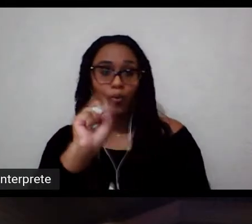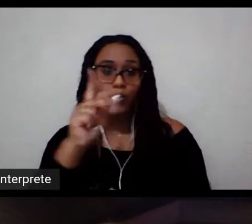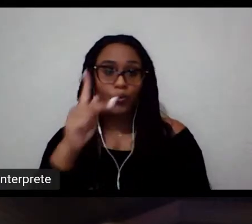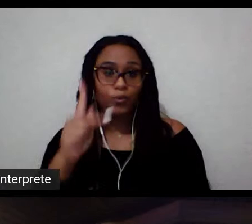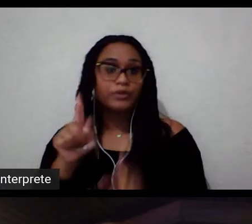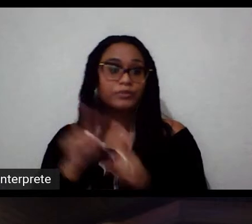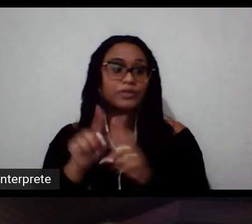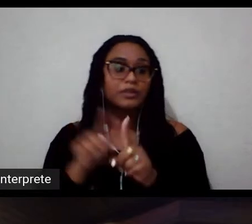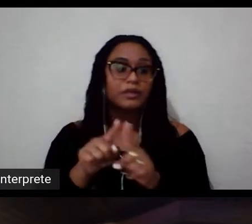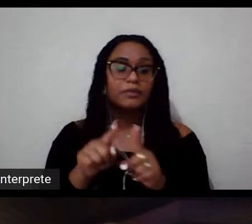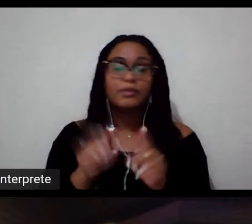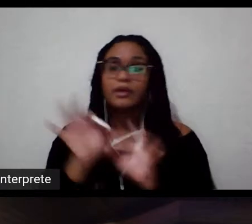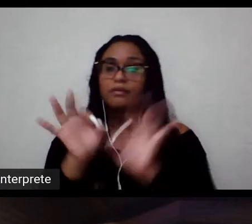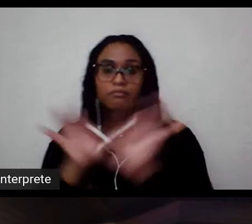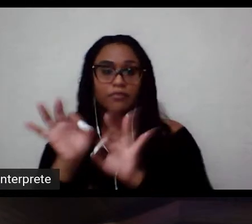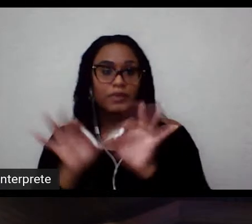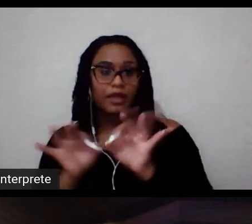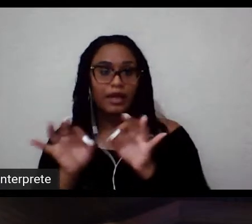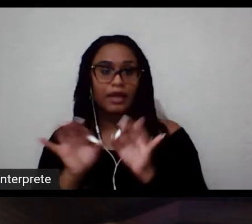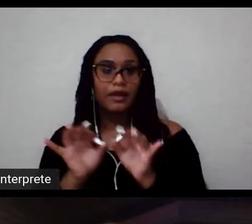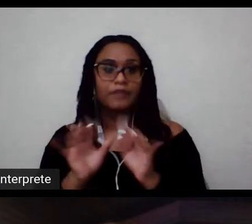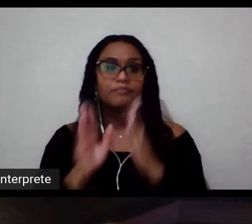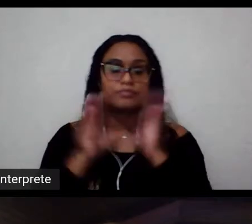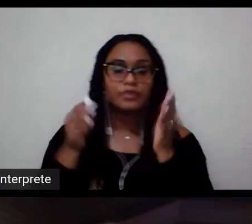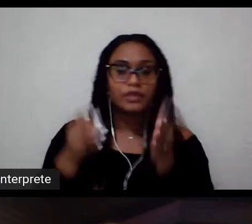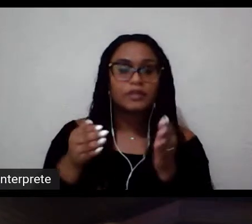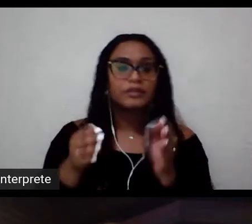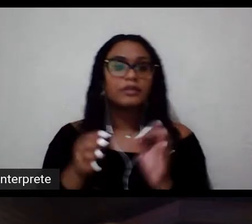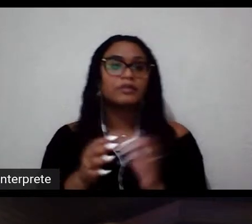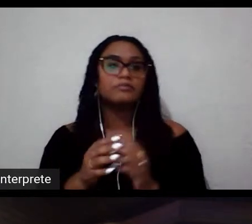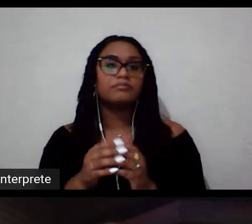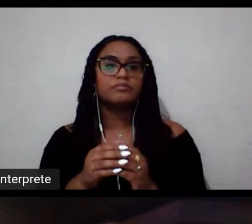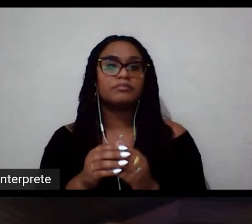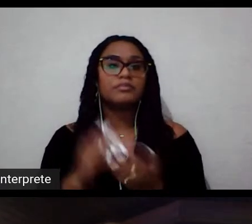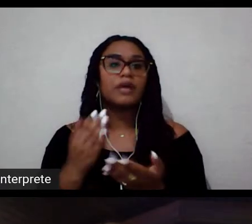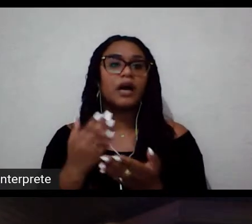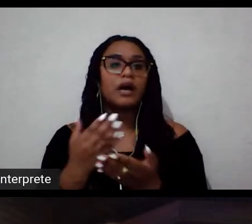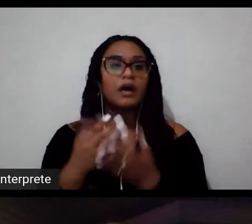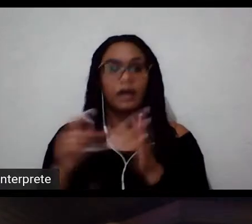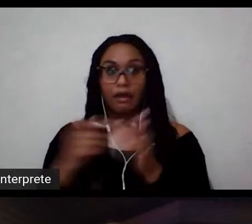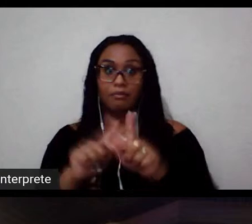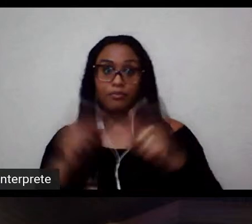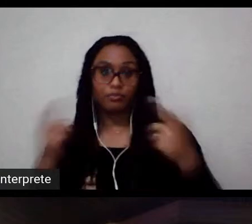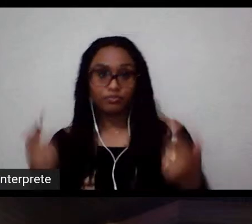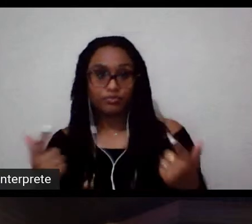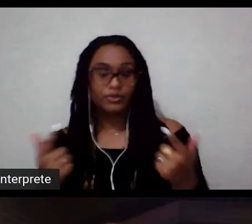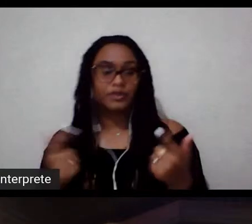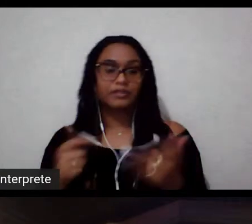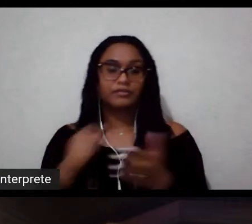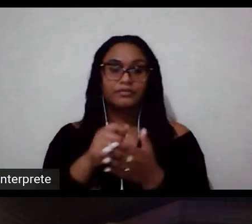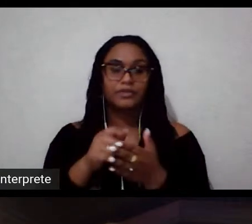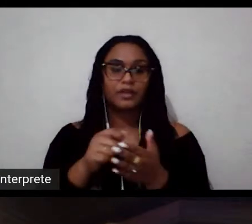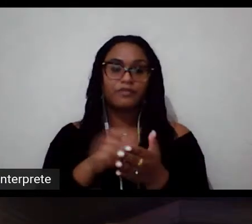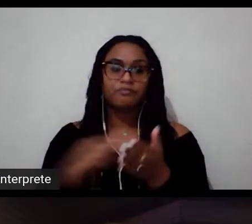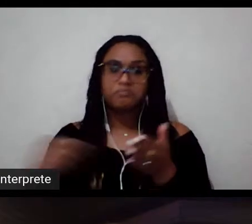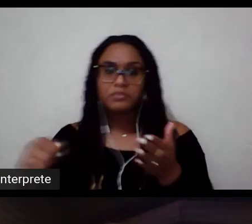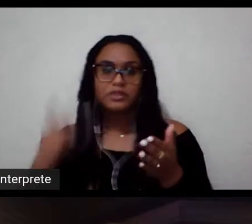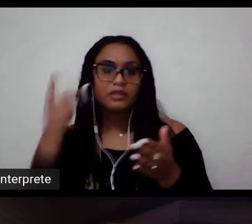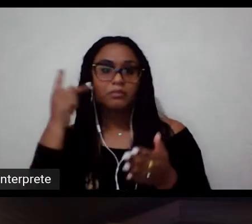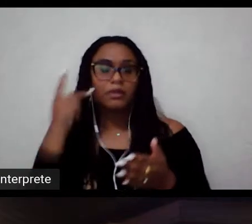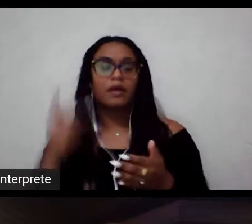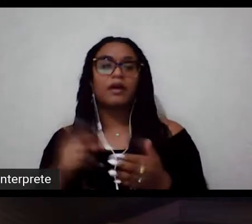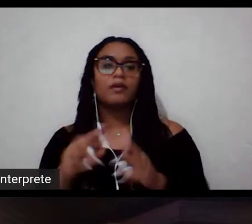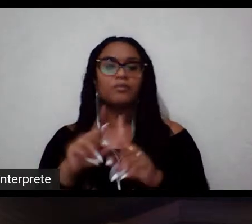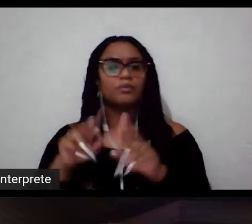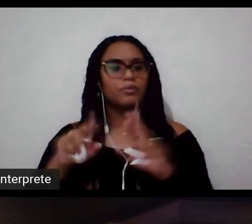da Academia Olímpica Brasileira, colunista do Caderno de Esportes da Folha de São Paulo, pesquisadora também. É uma honra estar aqui